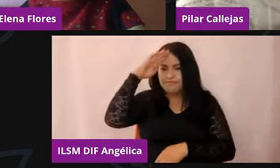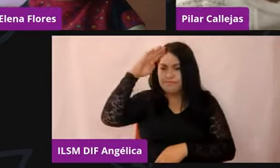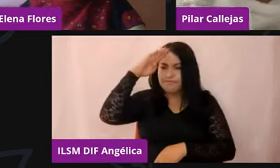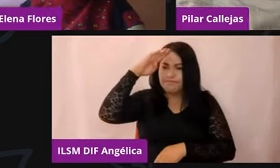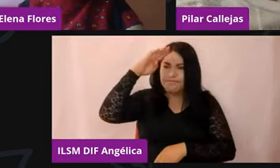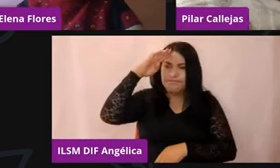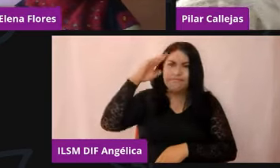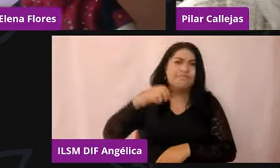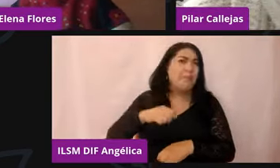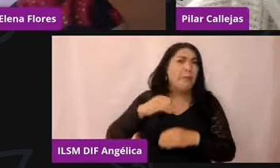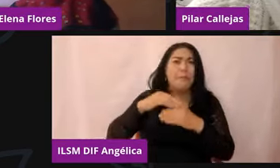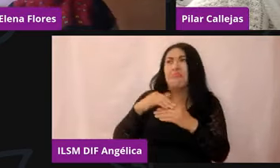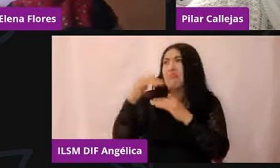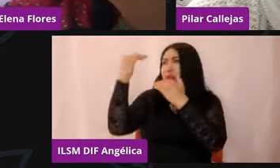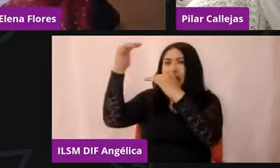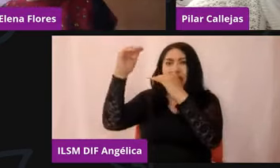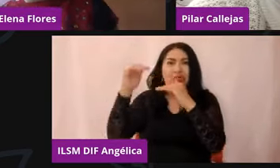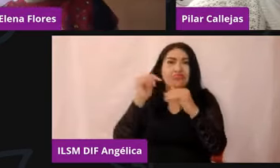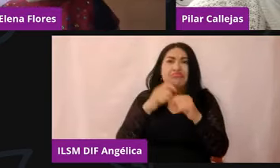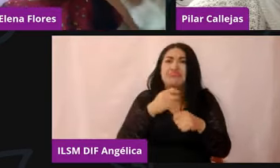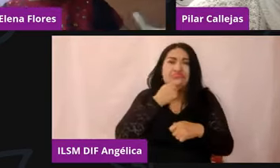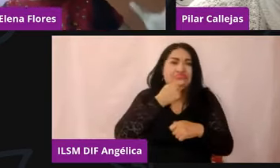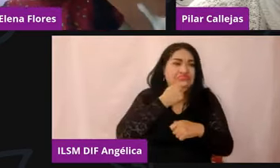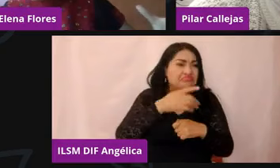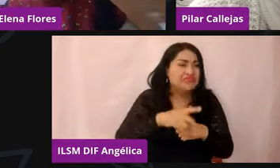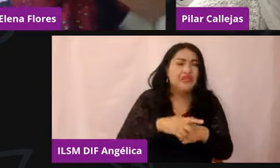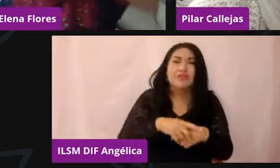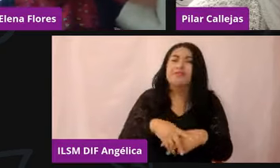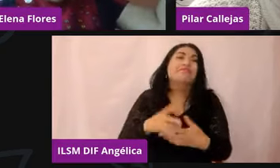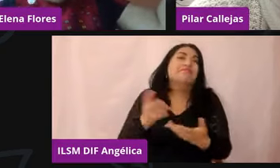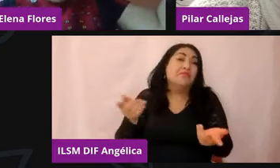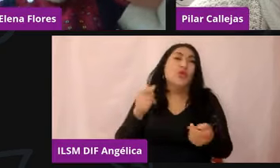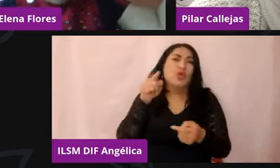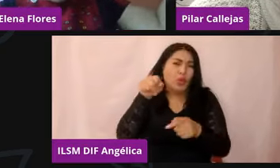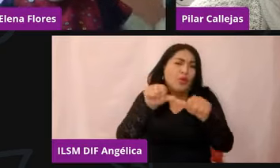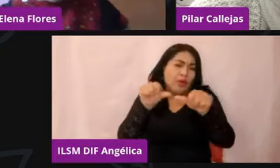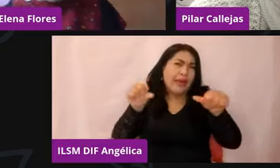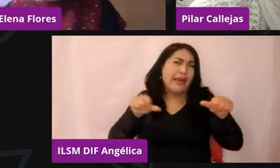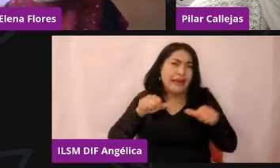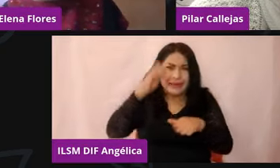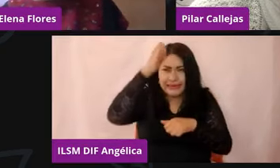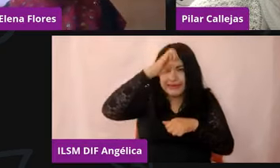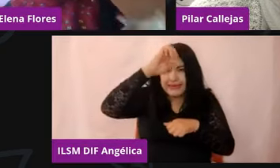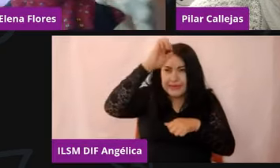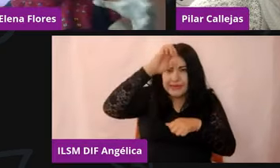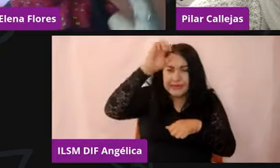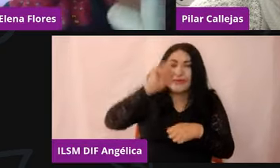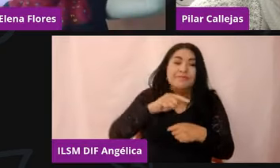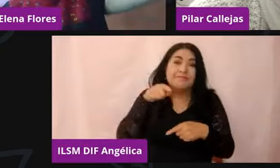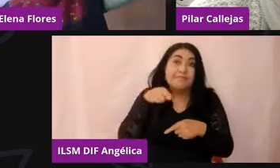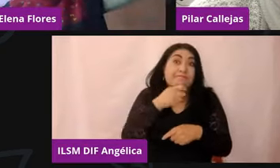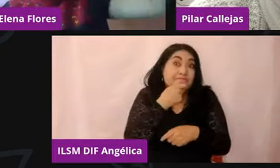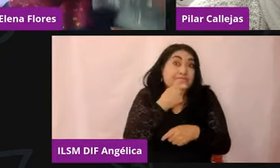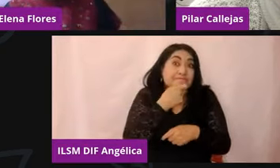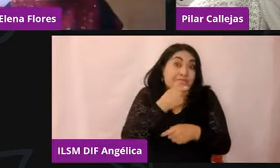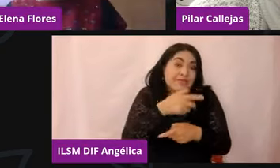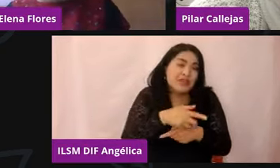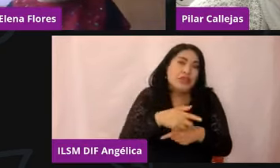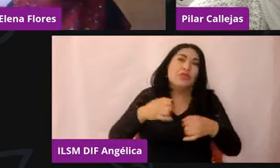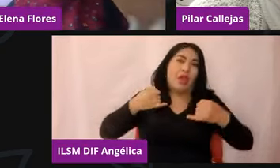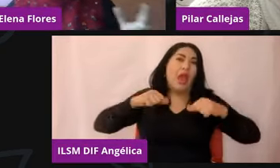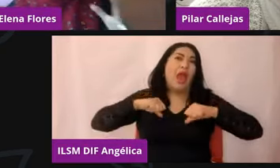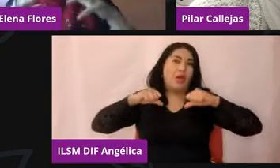pequeños. Me queda claro que tu área de expertise, pues son los más pequeños, los medianos, ¿no?, que diríamos niñas, niños y